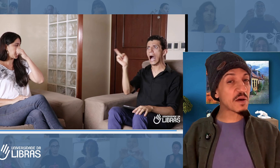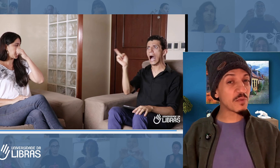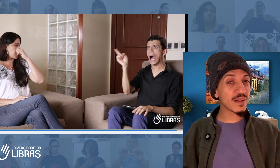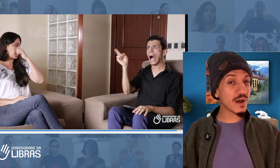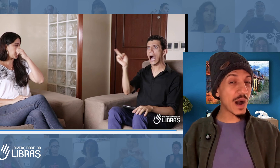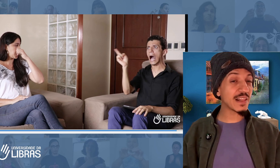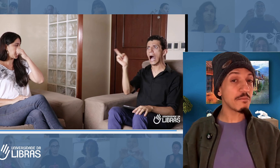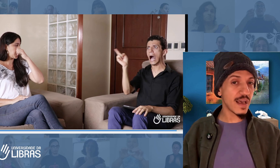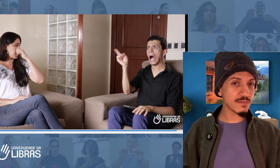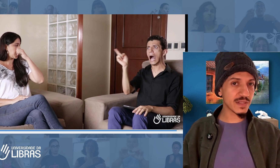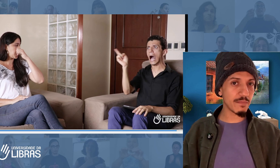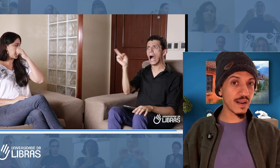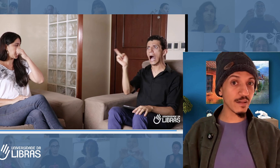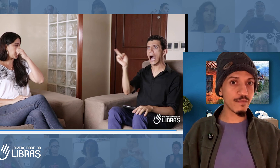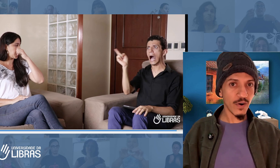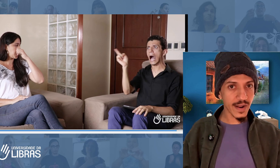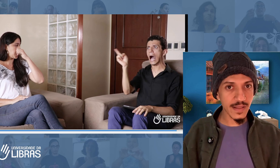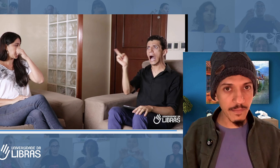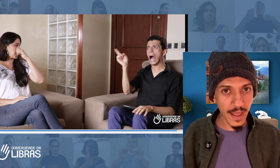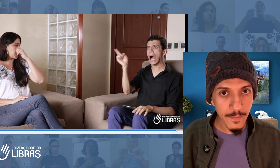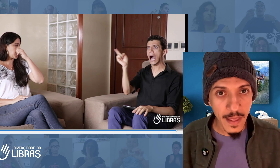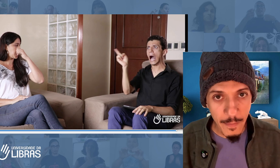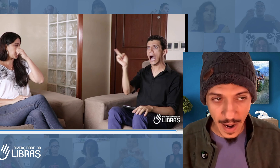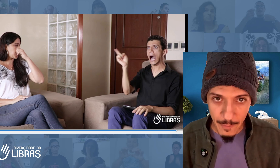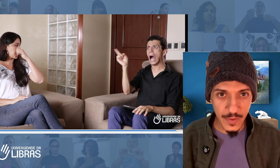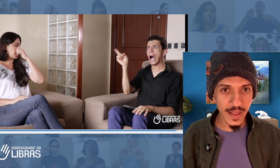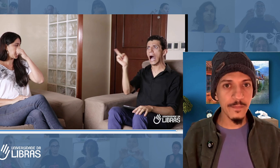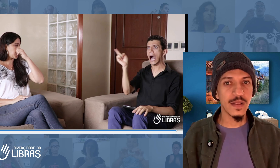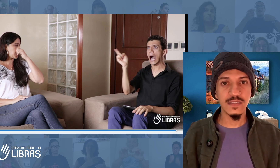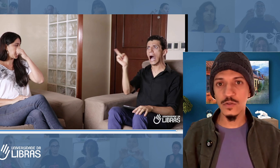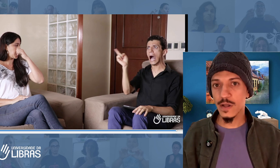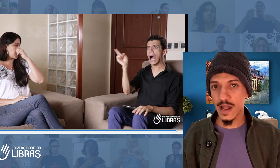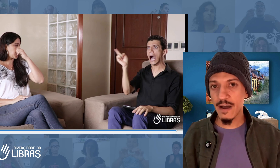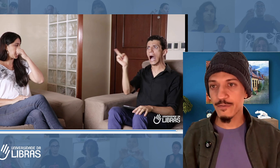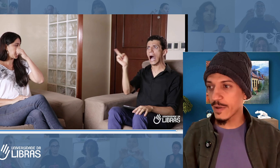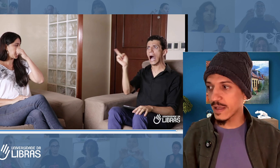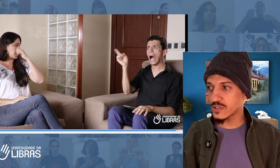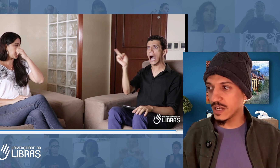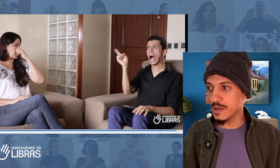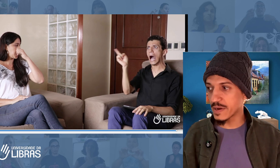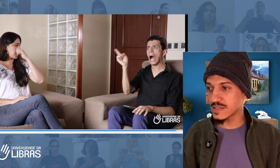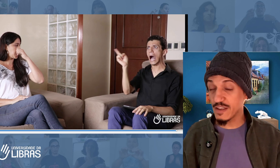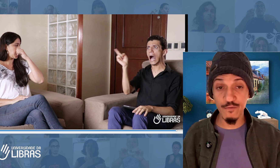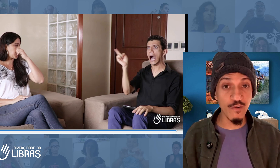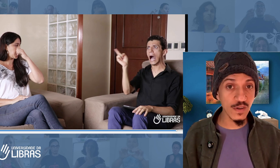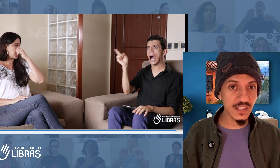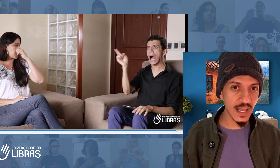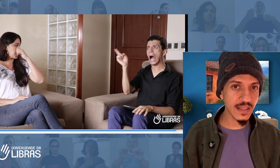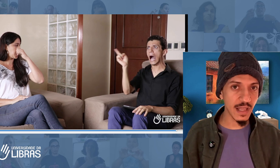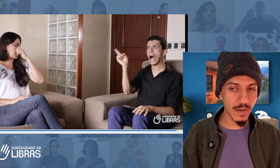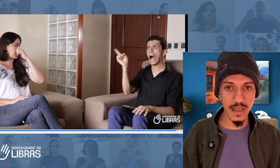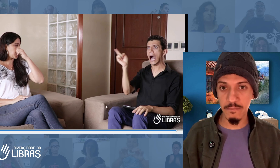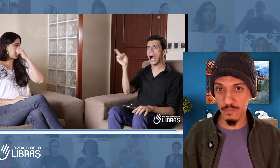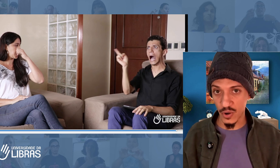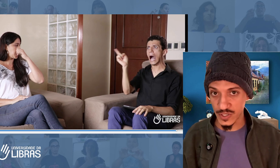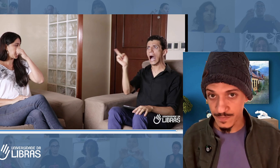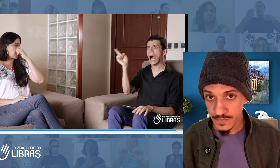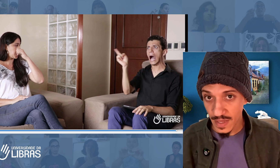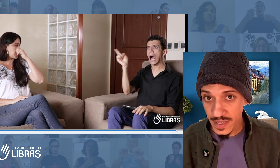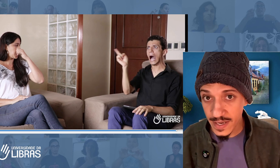adequado e mesmo trabalhando fora também para poder se tornar fluente em Libras. E você também pode. E aqui